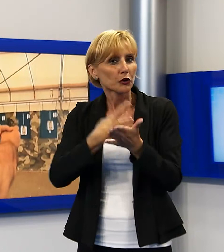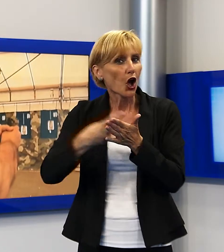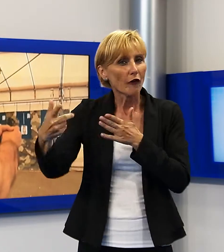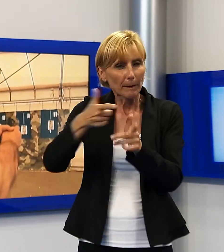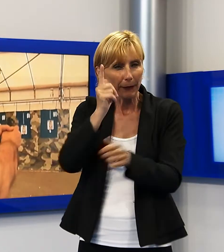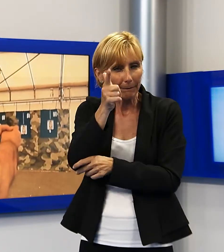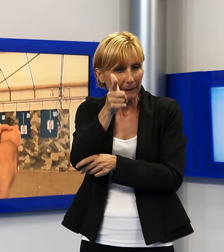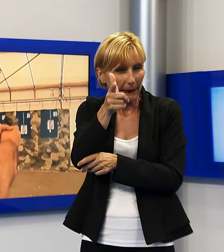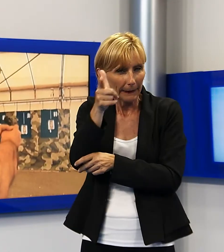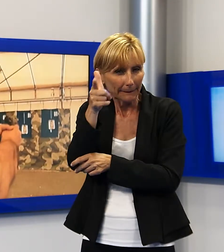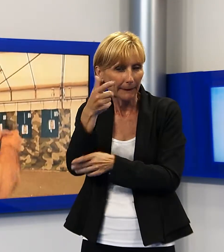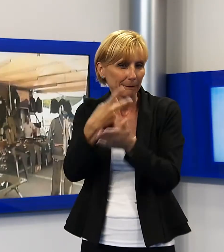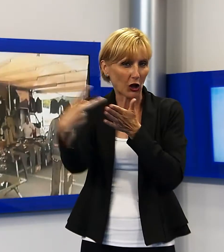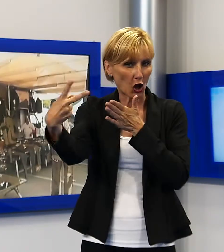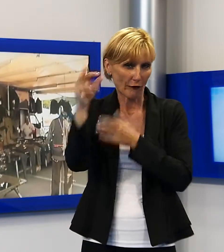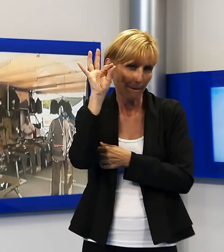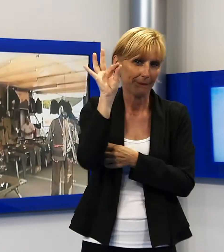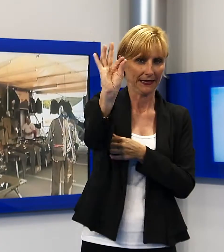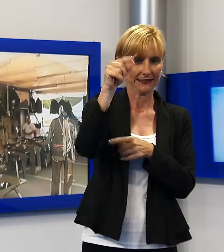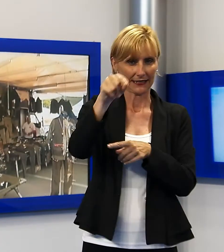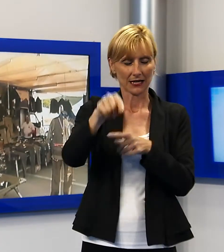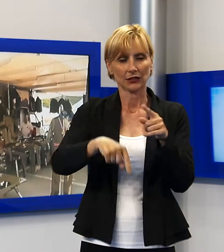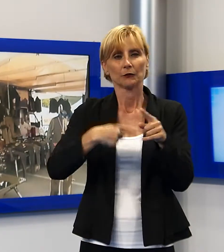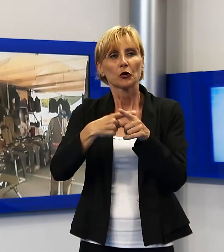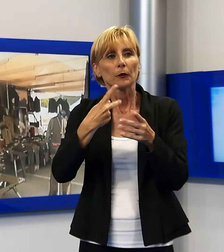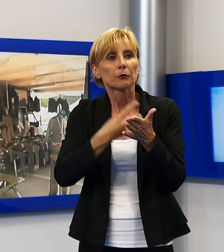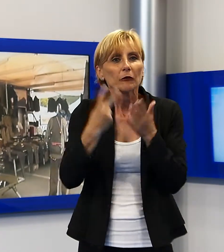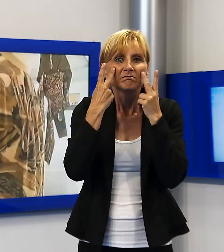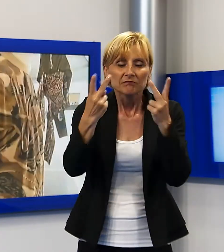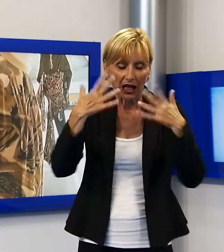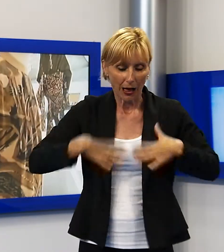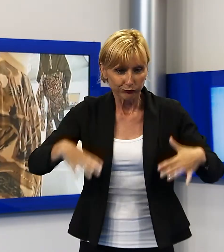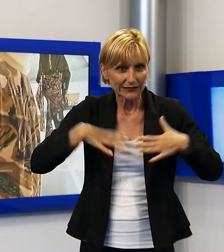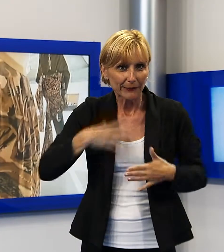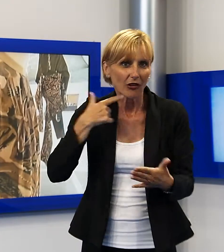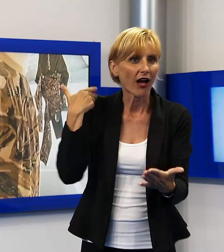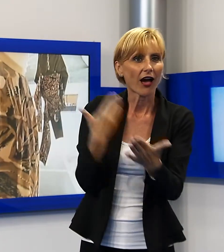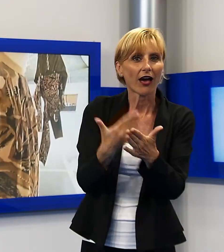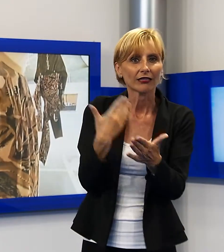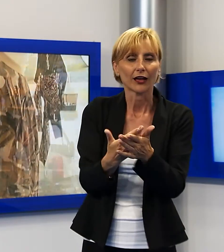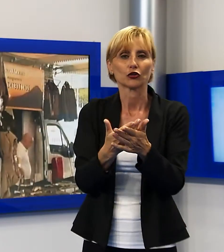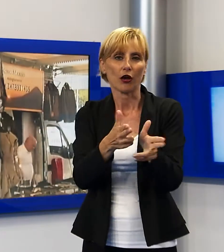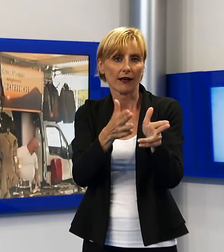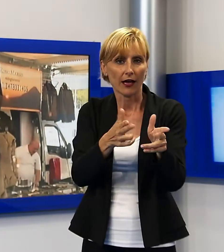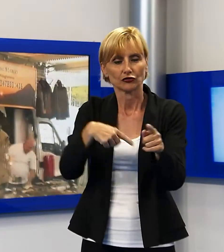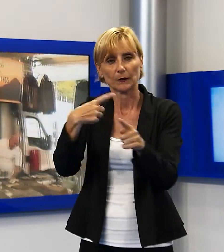pistola dalla compressa e visionare una vasta gamma di prodotti di abbigliamento adatto alla caccia e alla pesca. Alla due giorni hanno